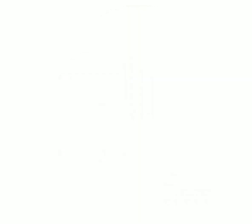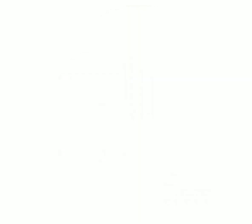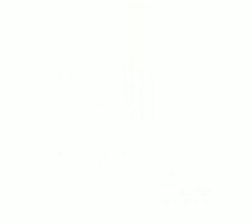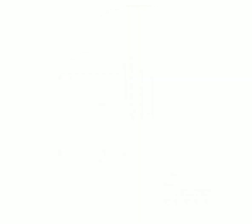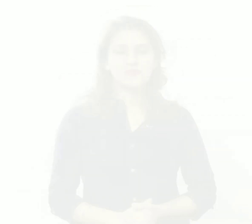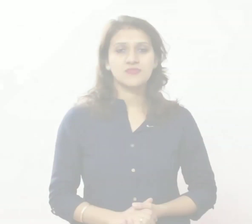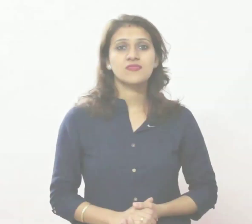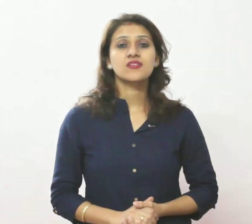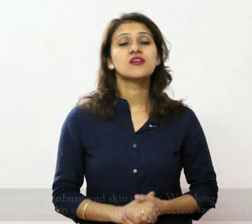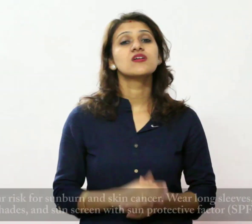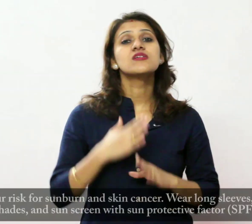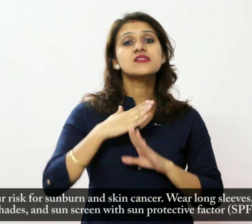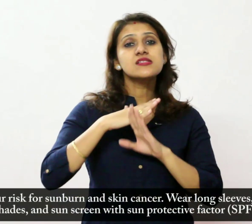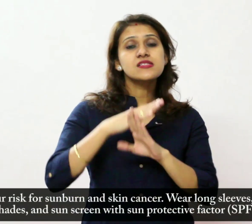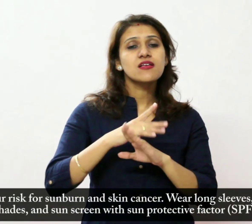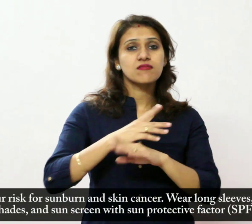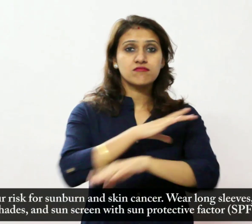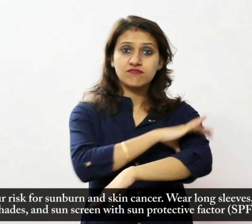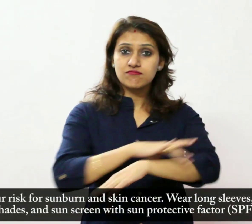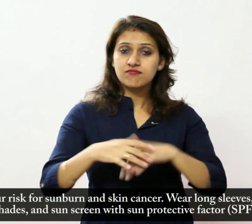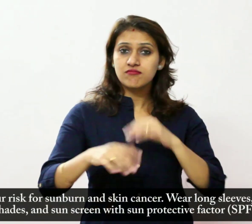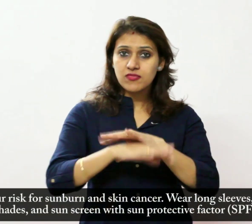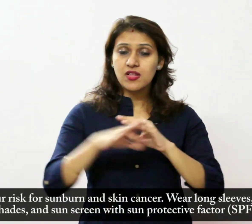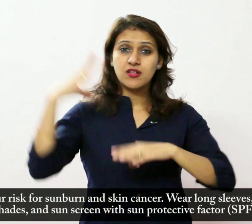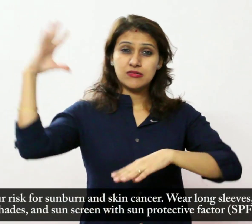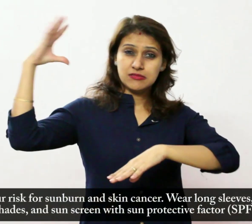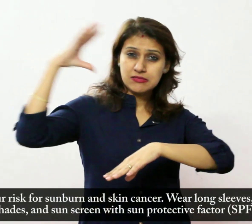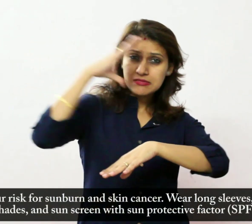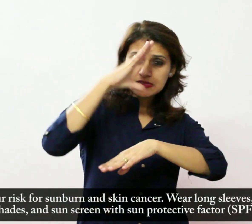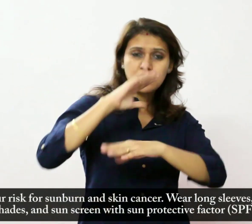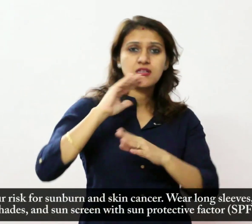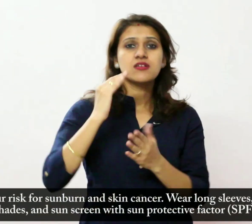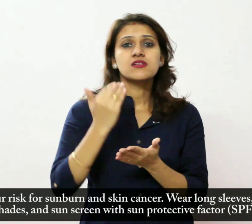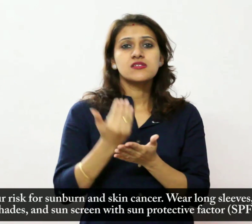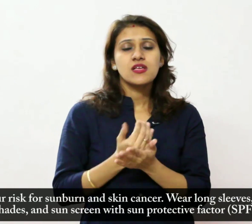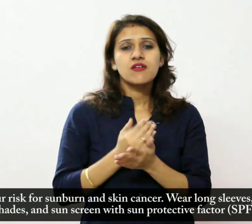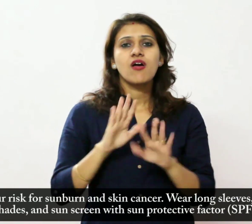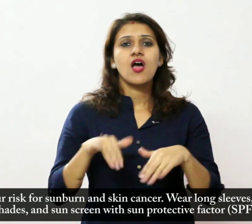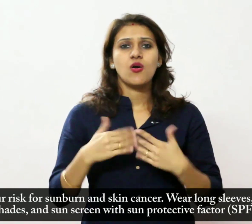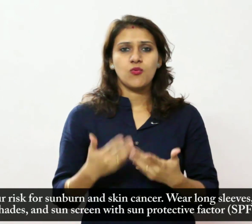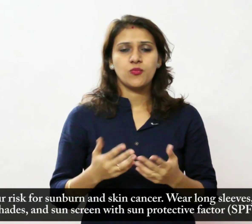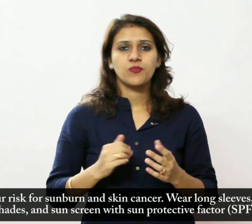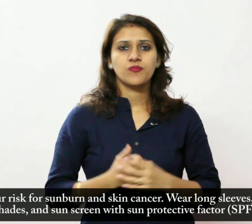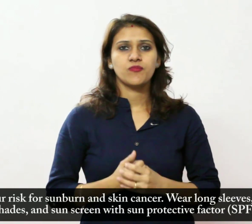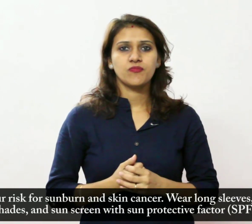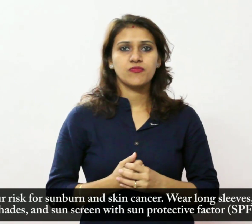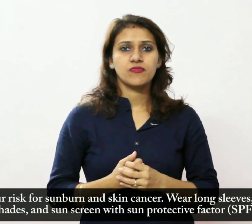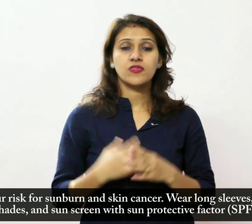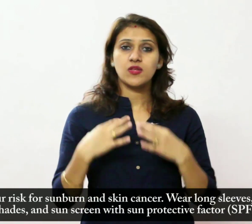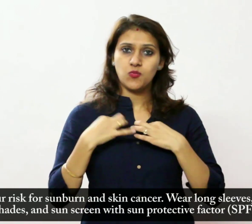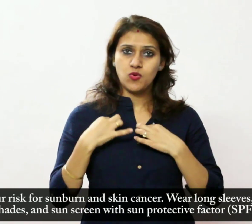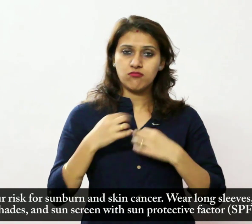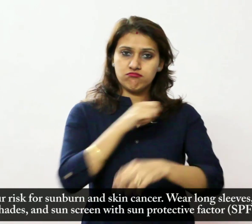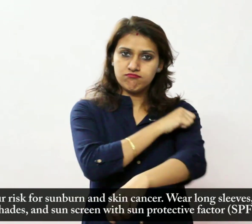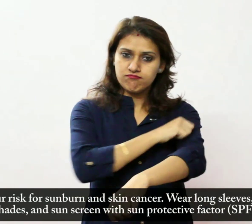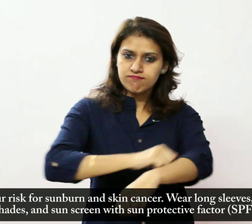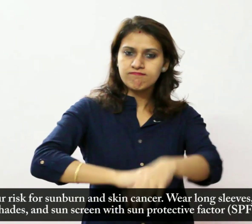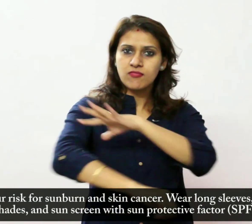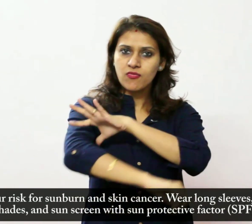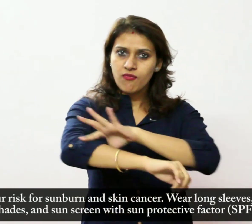सन बर्न और तुचा कैंसर के लिए अपना जोखिम कम करें लंबी आस्तीन, चौडी-चौडी टोपी,